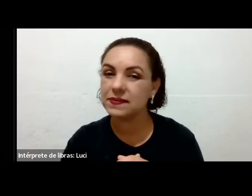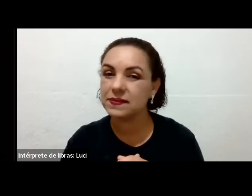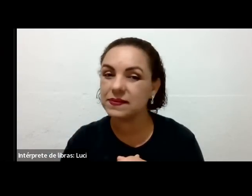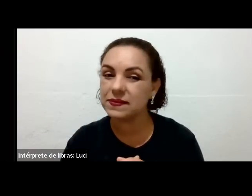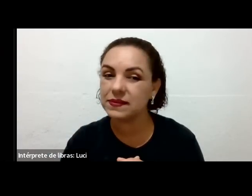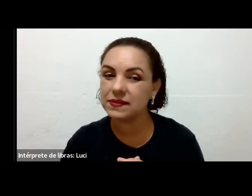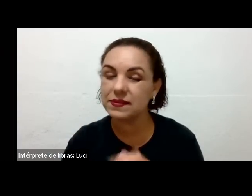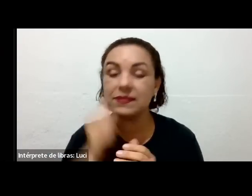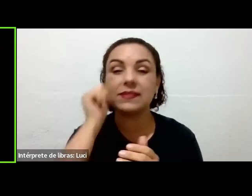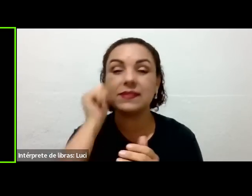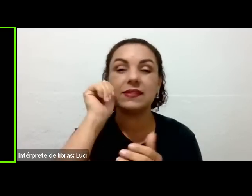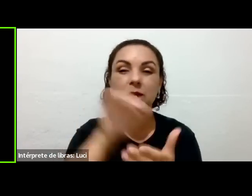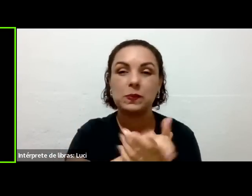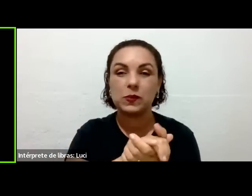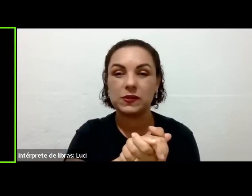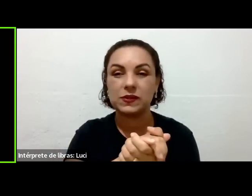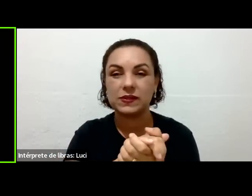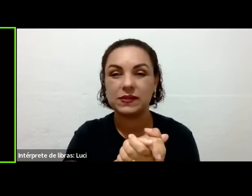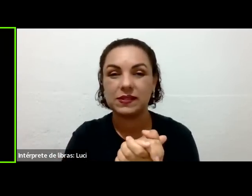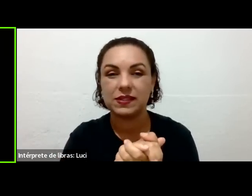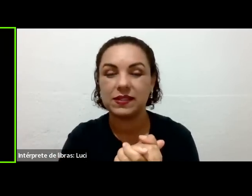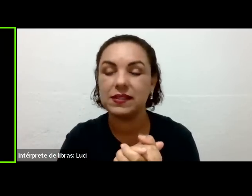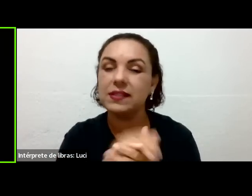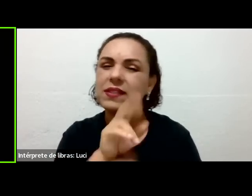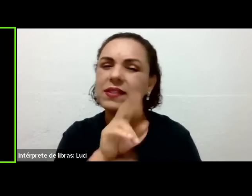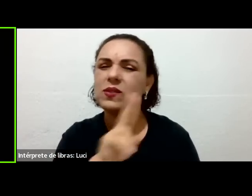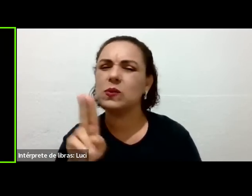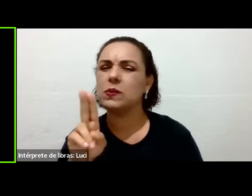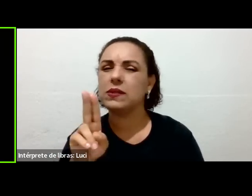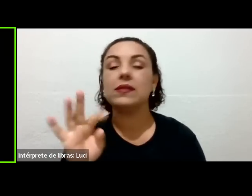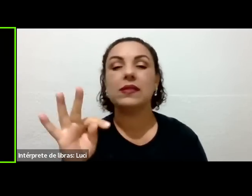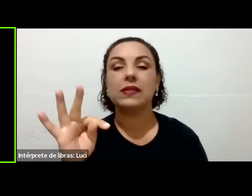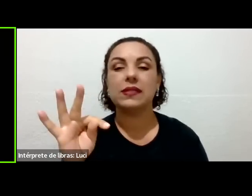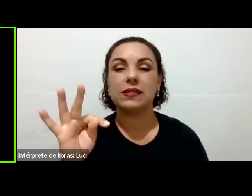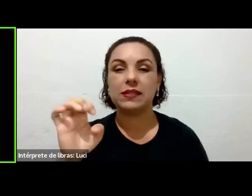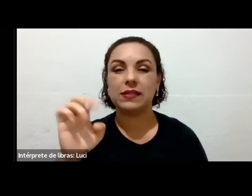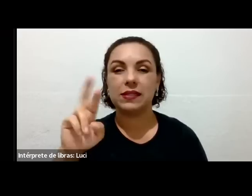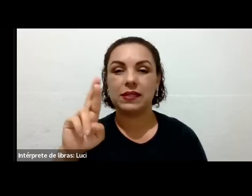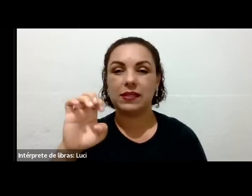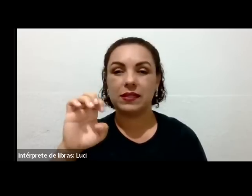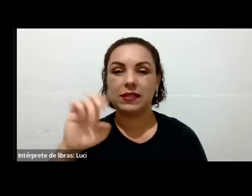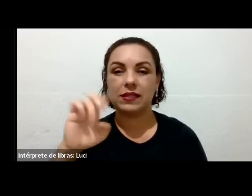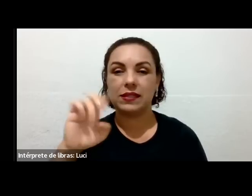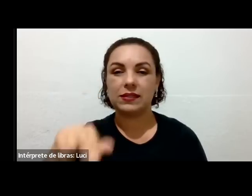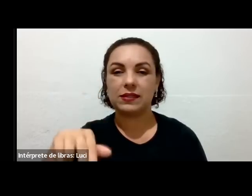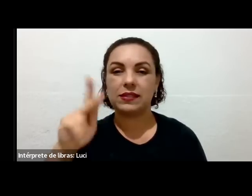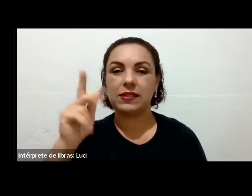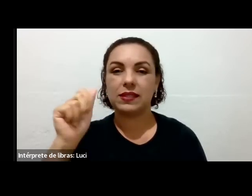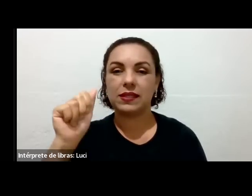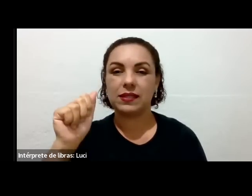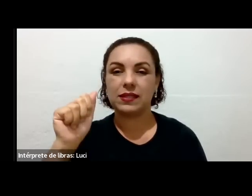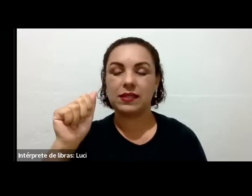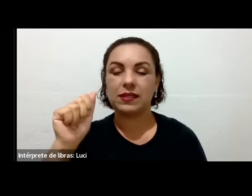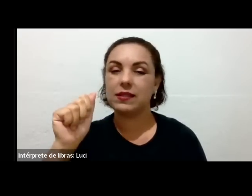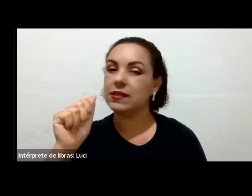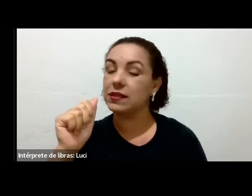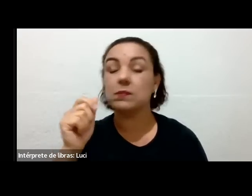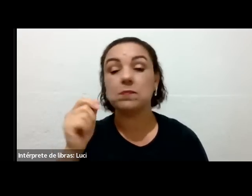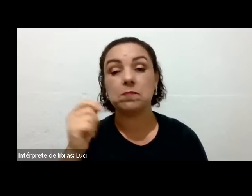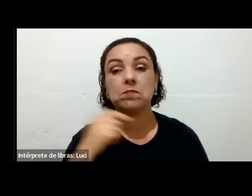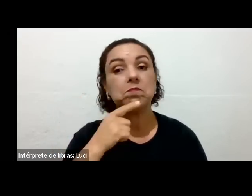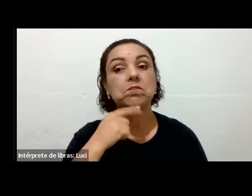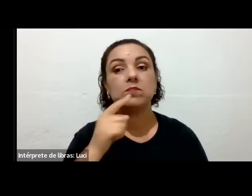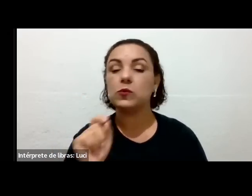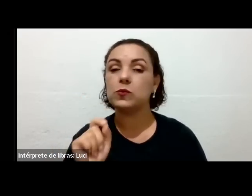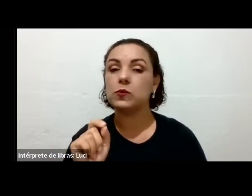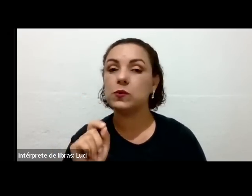esposa dele. Qual o nome da senhora? É Terezinha. Terezinha. Eu quero tirar uma dúvida. É que